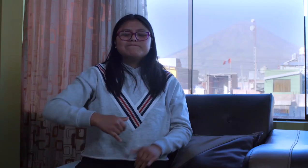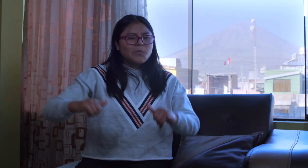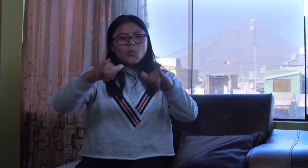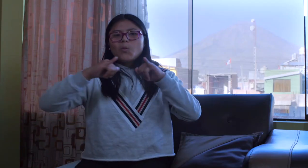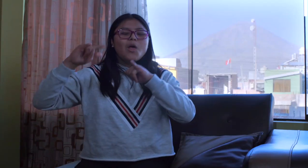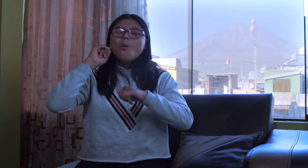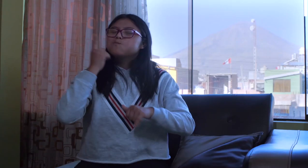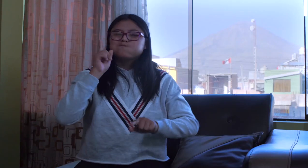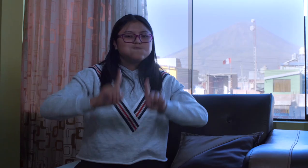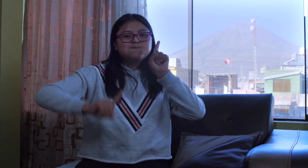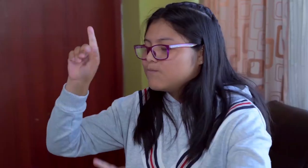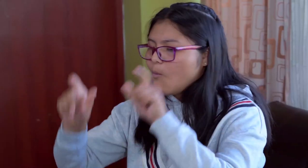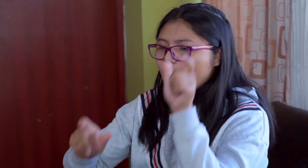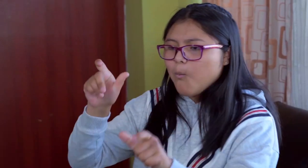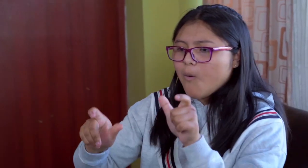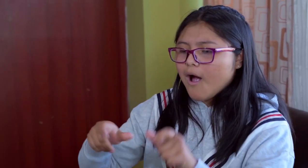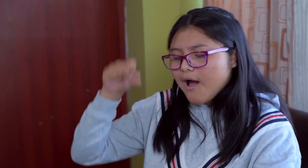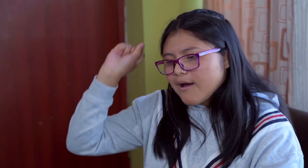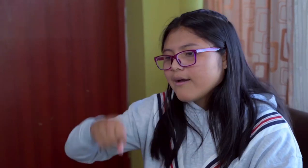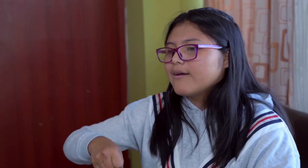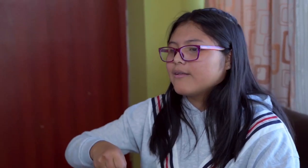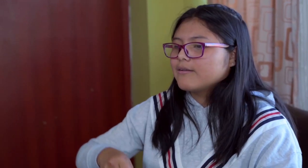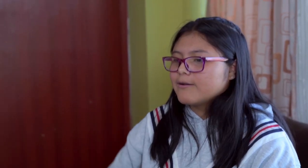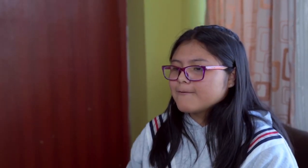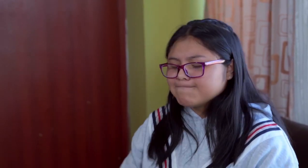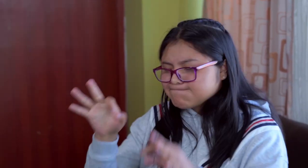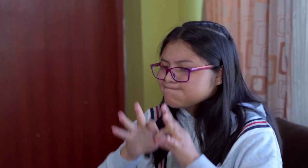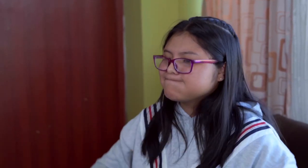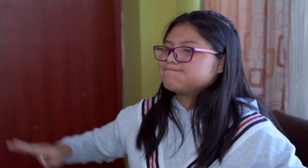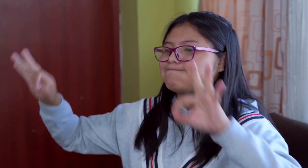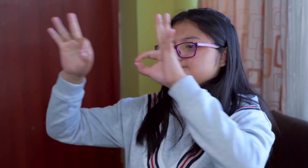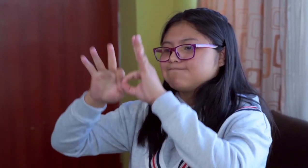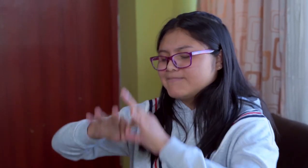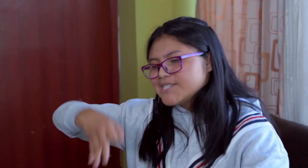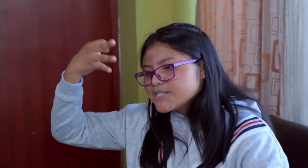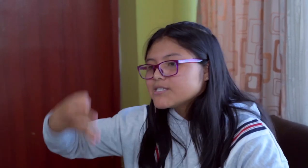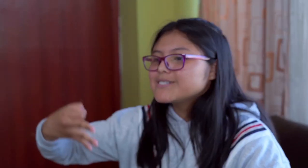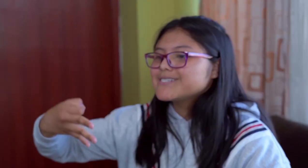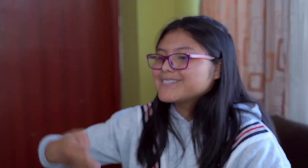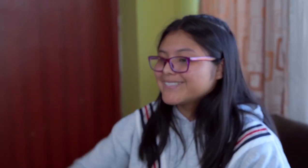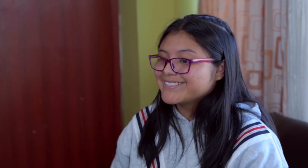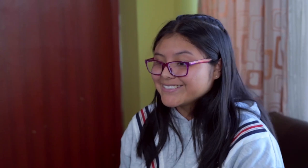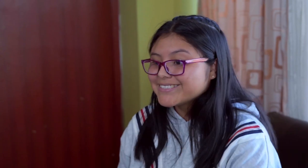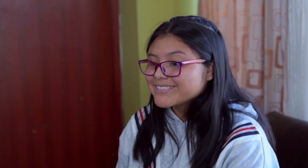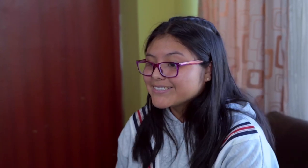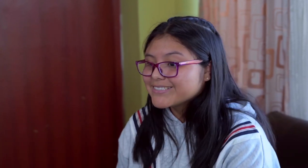Yo soy muy inteligente. Yo aprendía mucho leyendo también. Yo pienso que las personas sordos también son inteligentes. Es importante que ellas sepan que pueden.